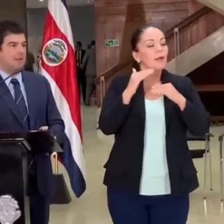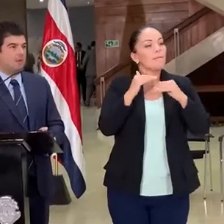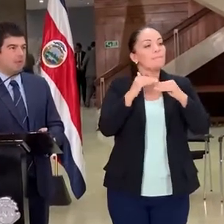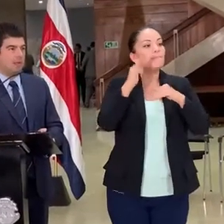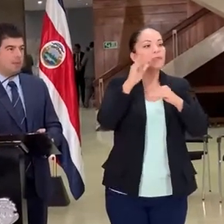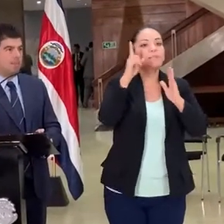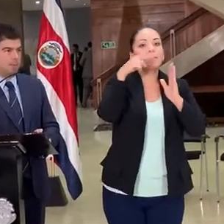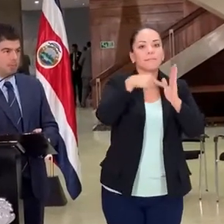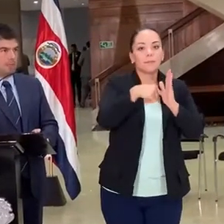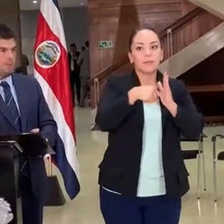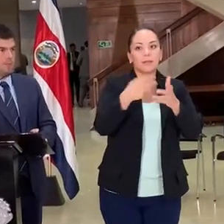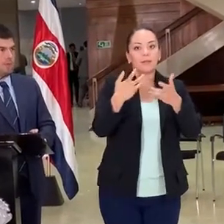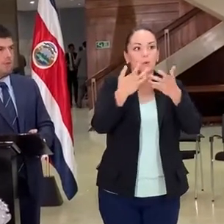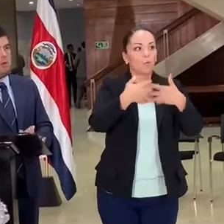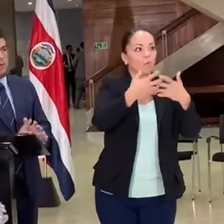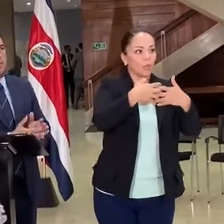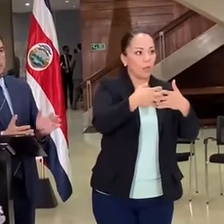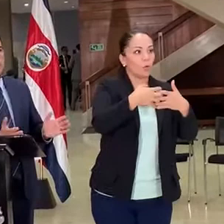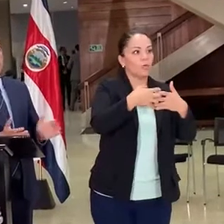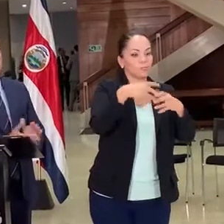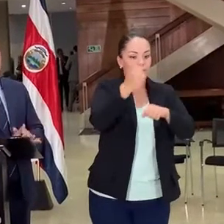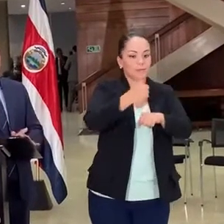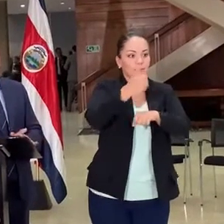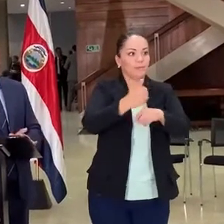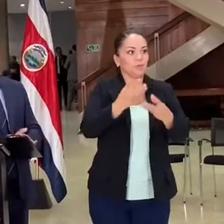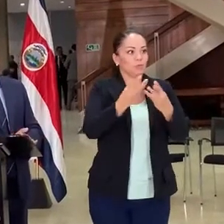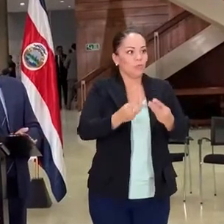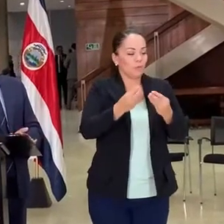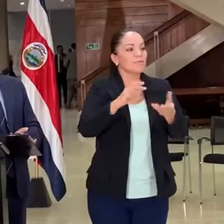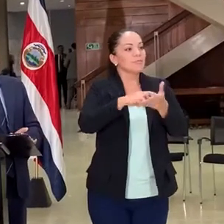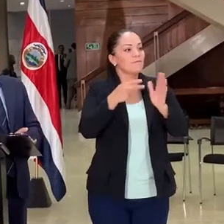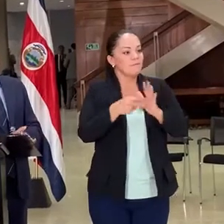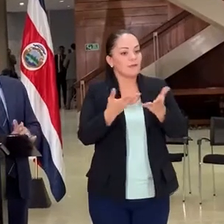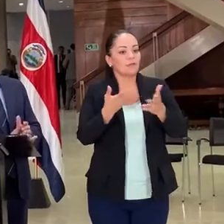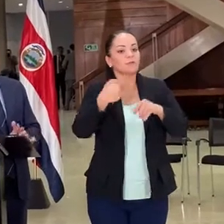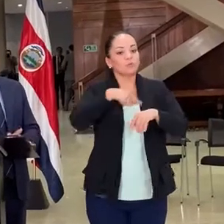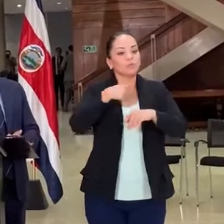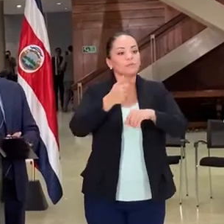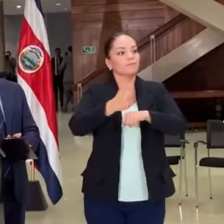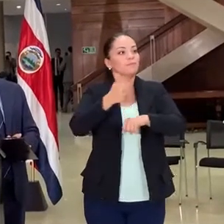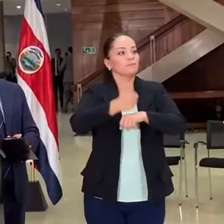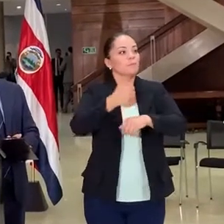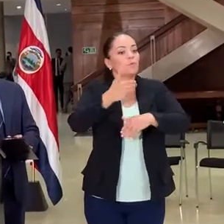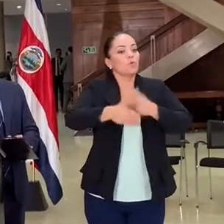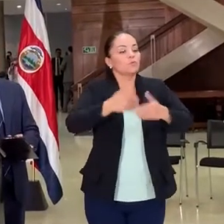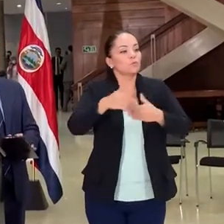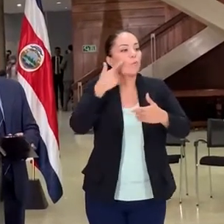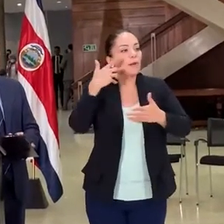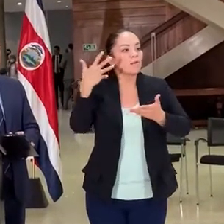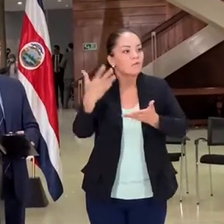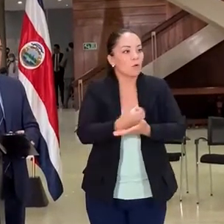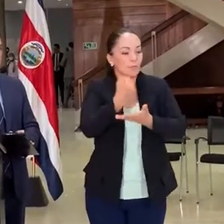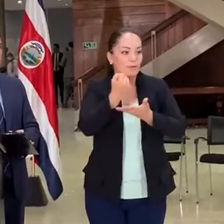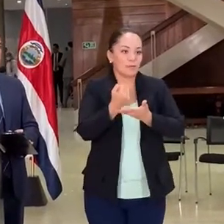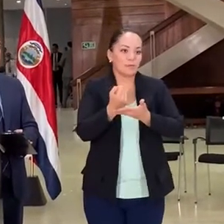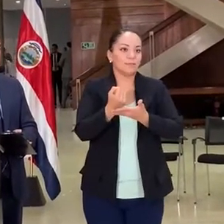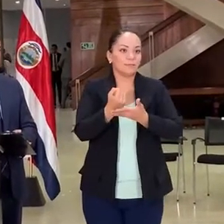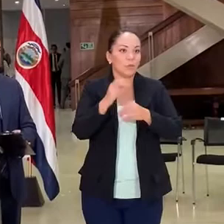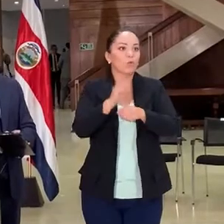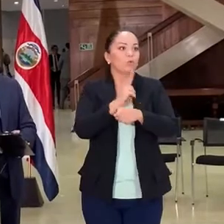análisis por medio del proceso, un proceso de recuperación, una